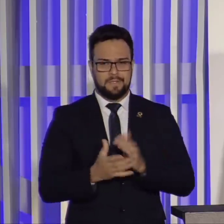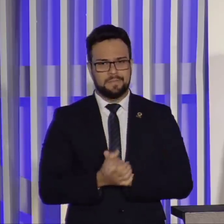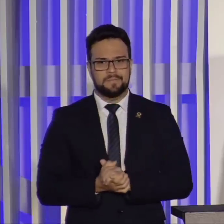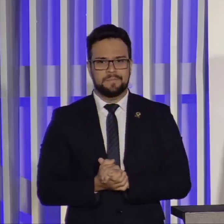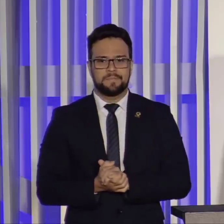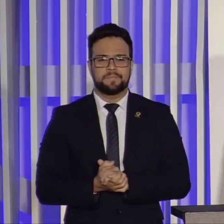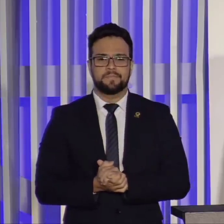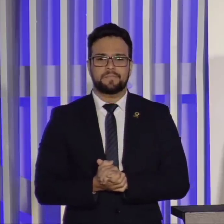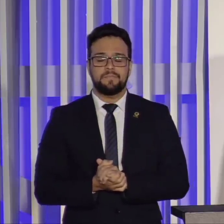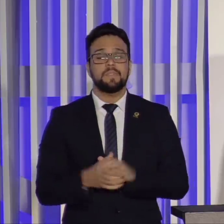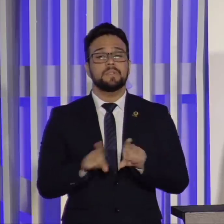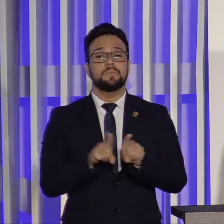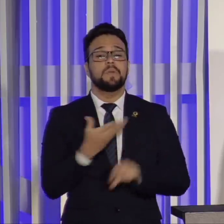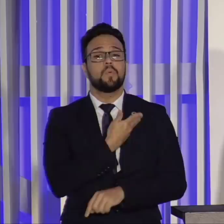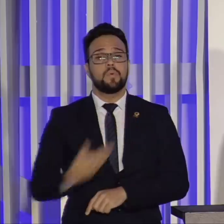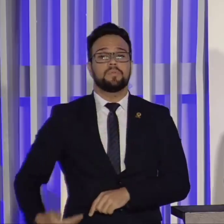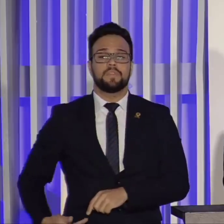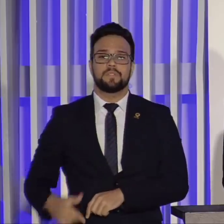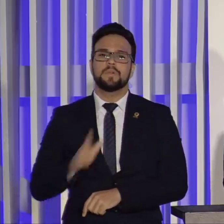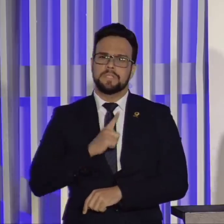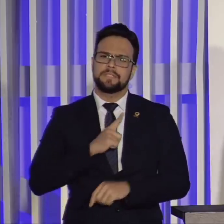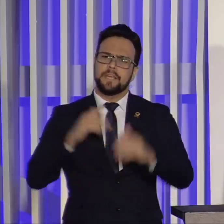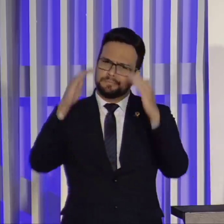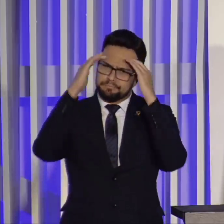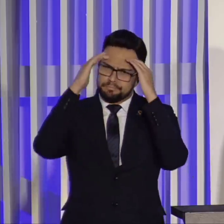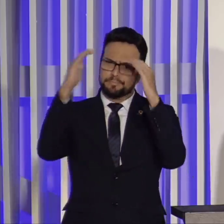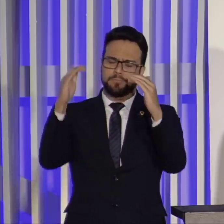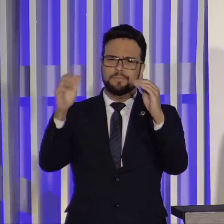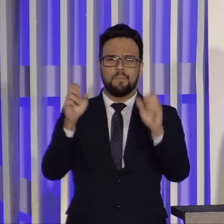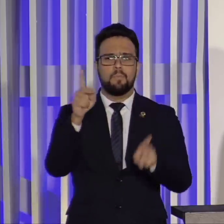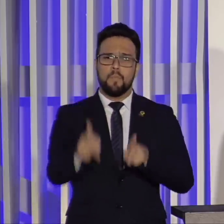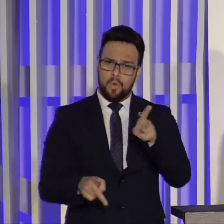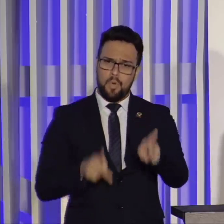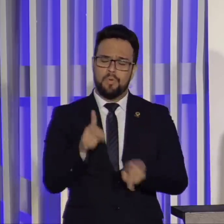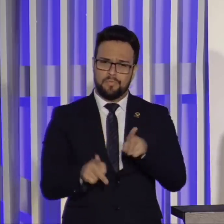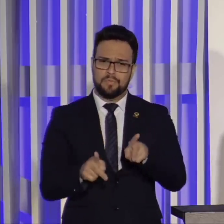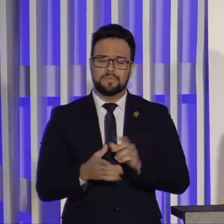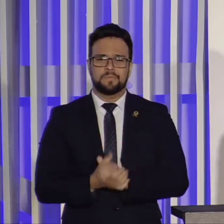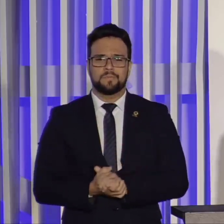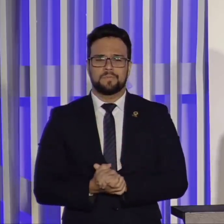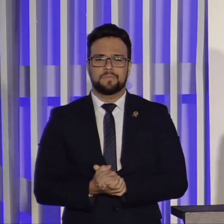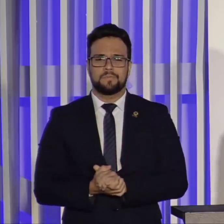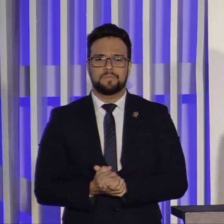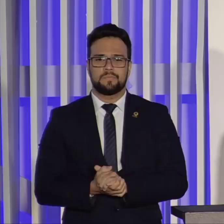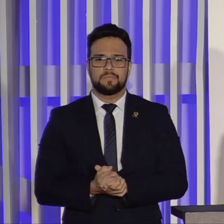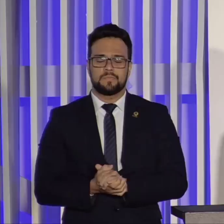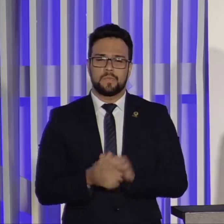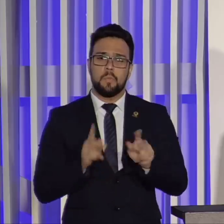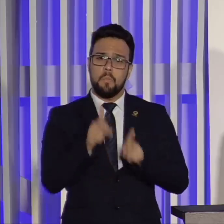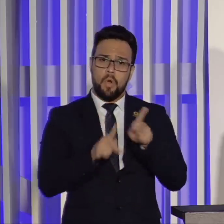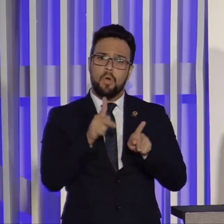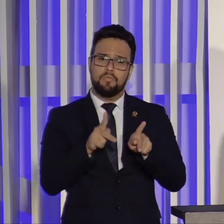Um governo que tem lealdade ao seu povo, o povo esse, o meu